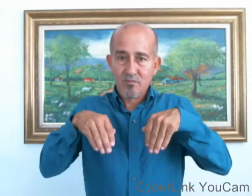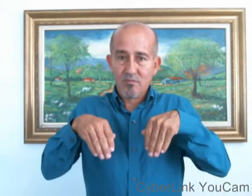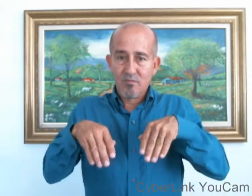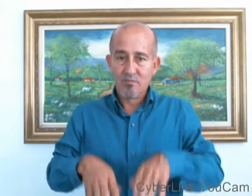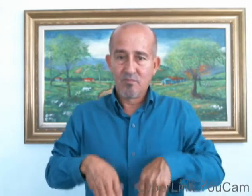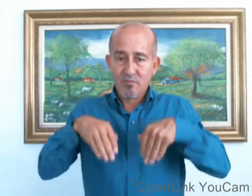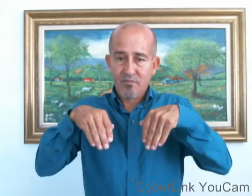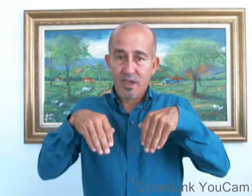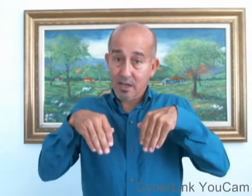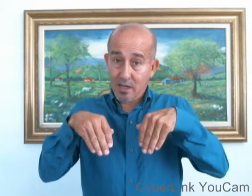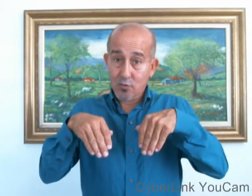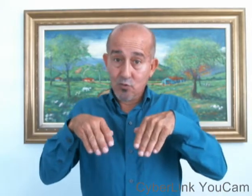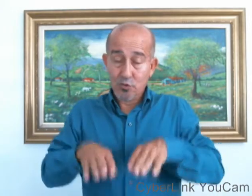El canguro.